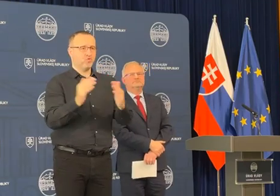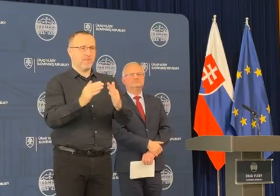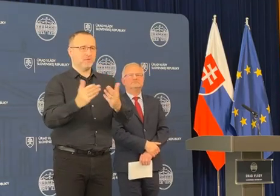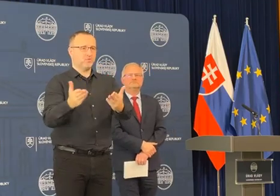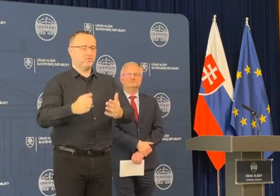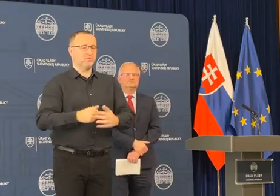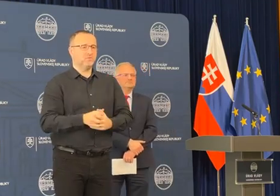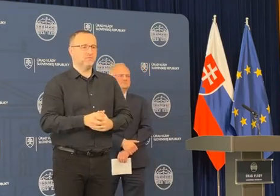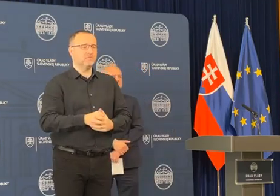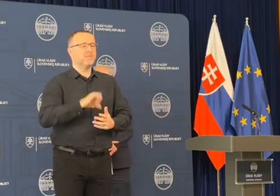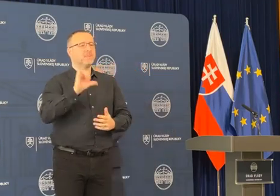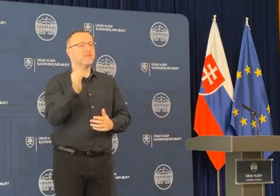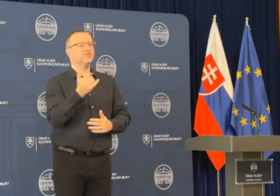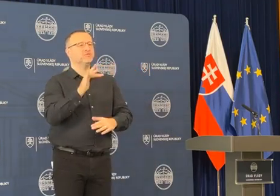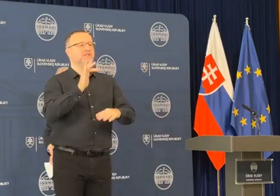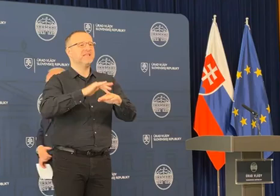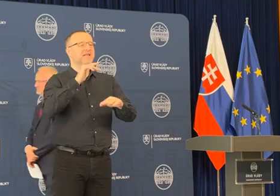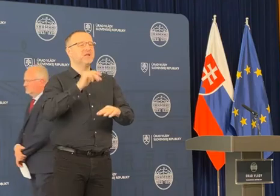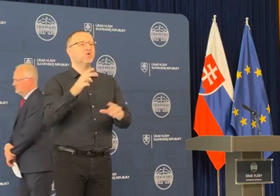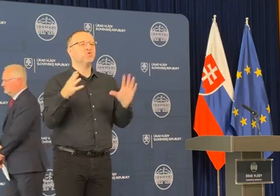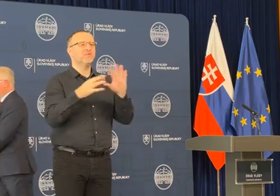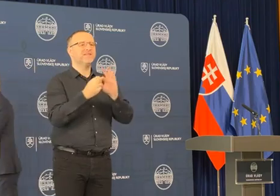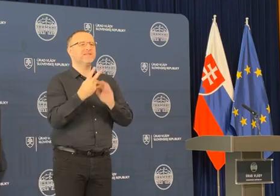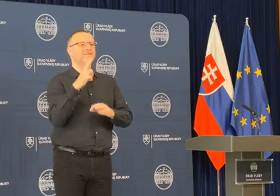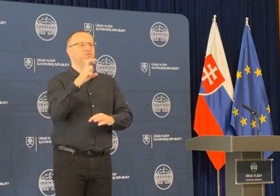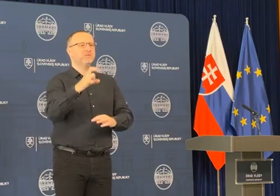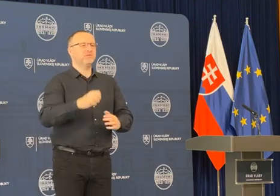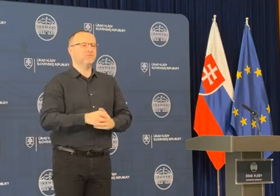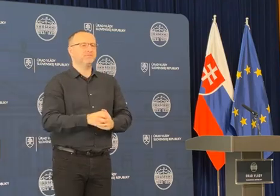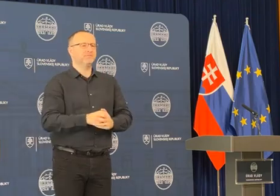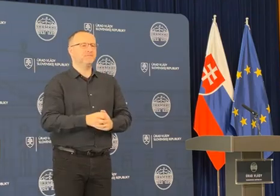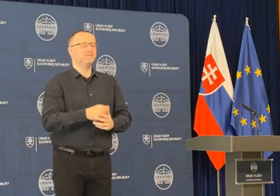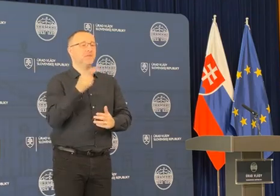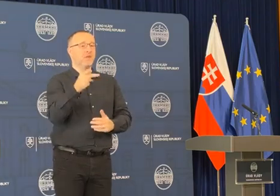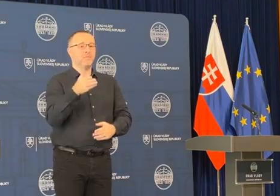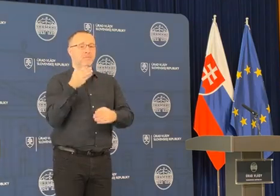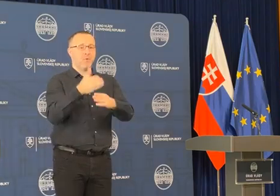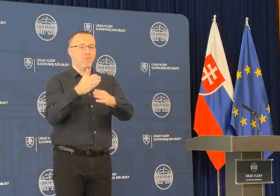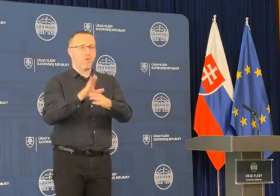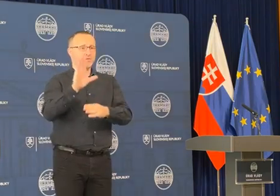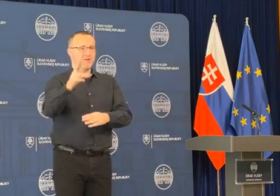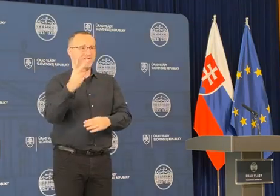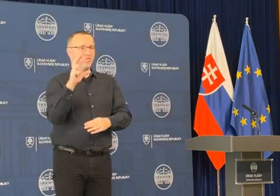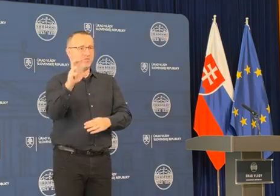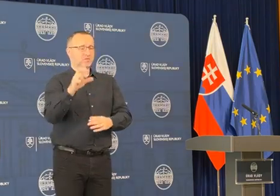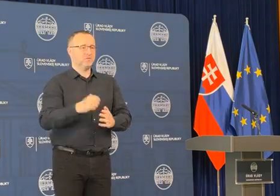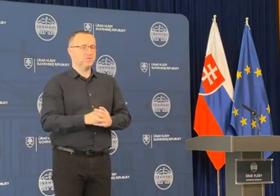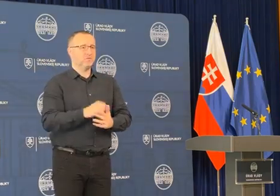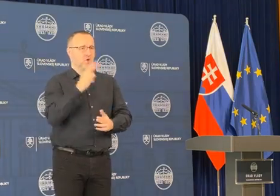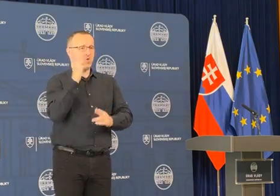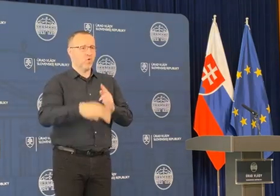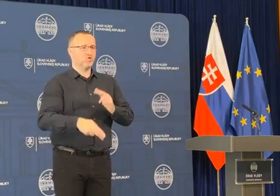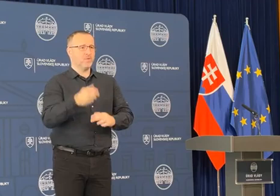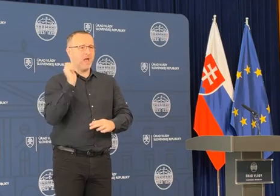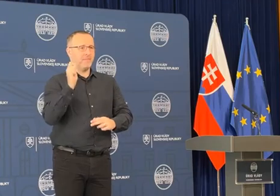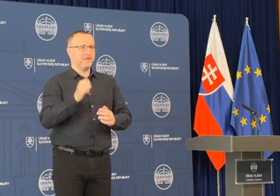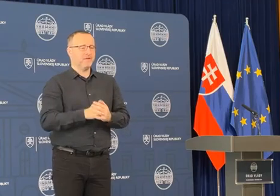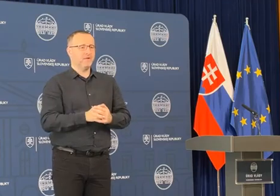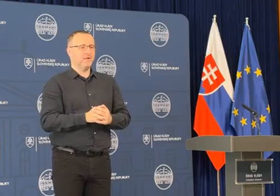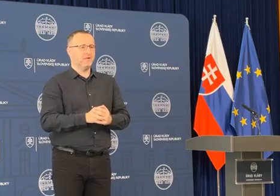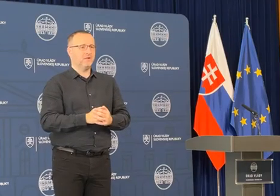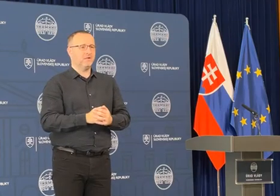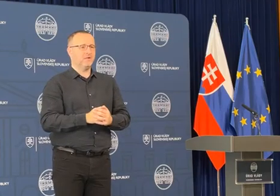Čo sa týka ešte tých vyšších územných celkov, tak táto pomoc, ktorá im bude smerovať vlastne do konca apríla v podobe